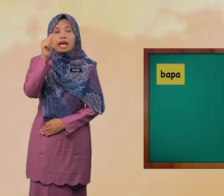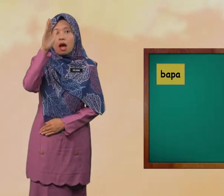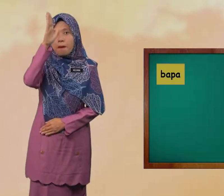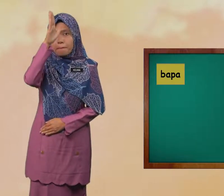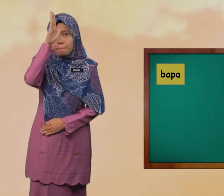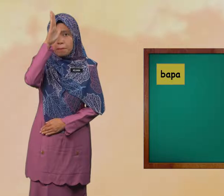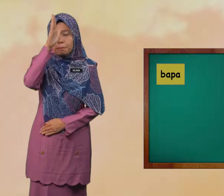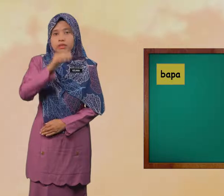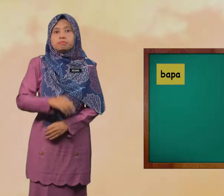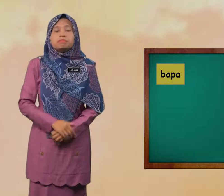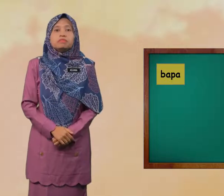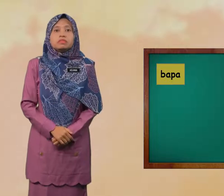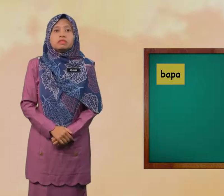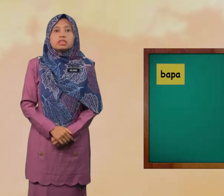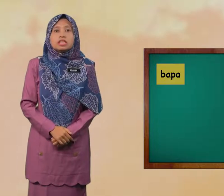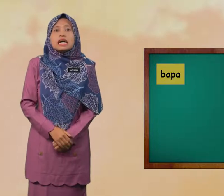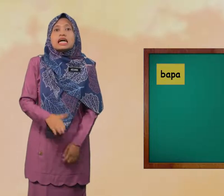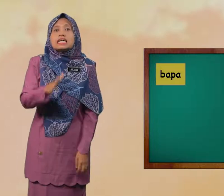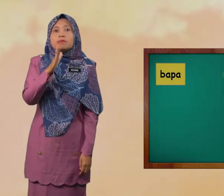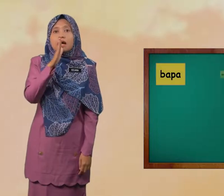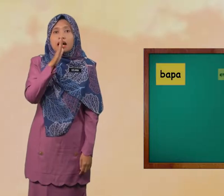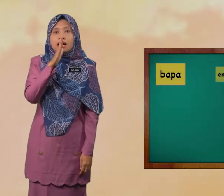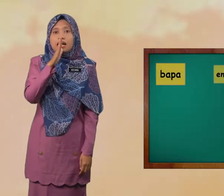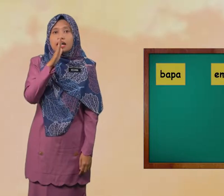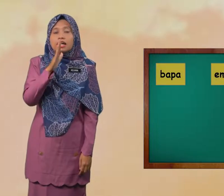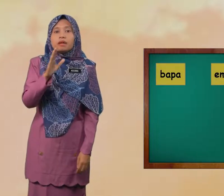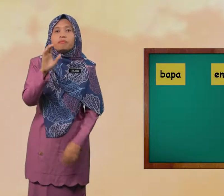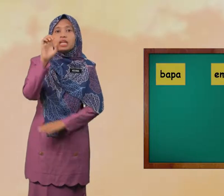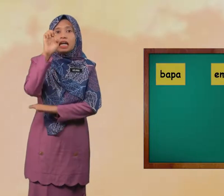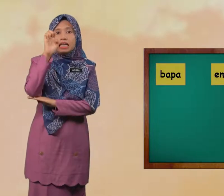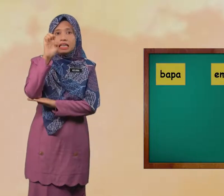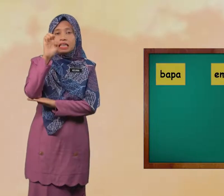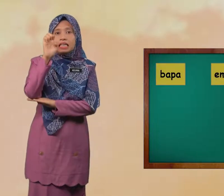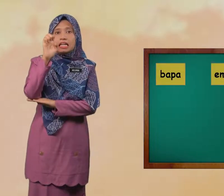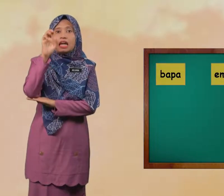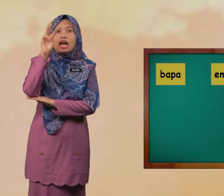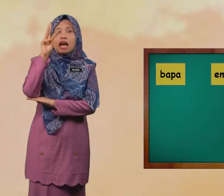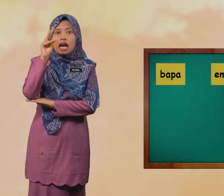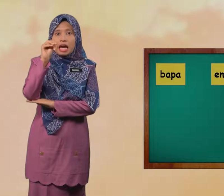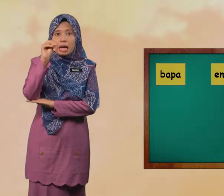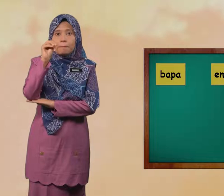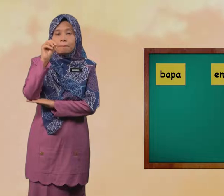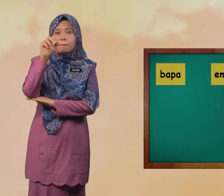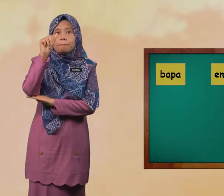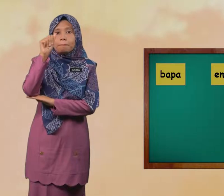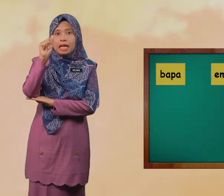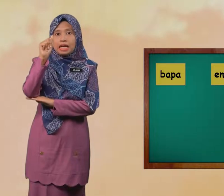Bapa Emak E M A